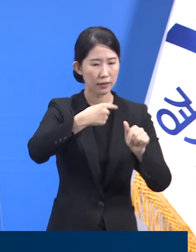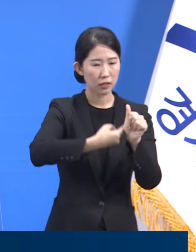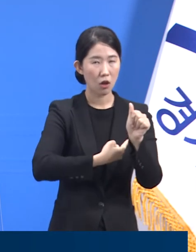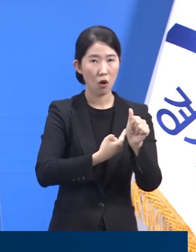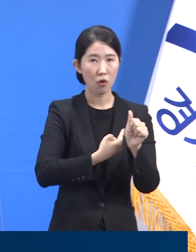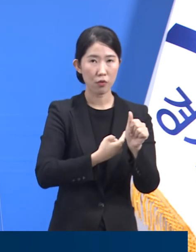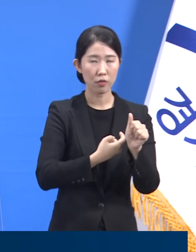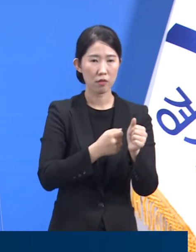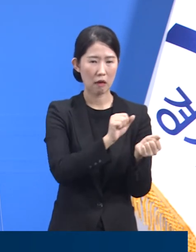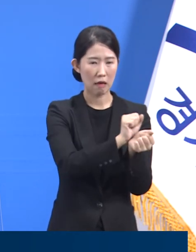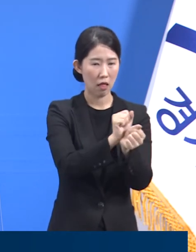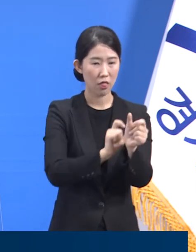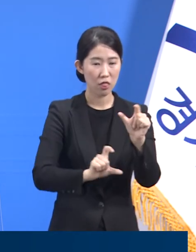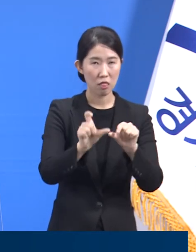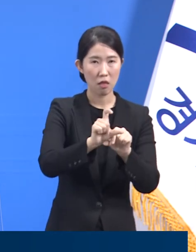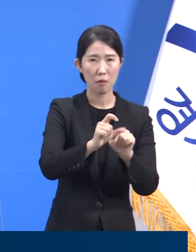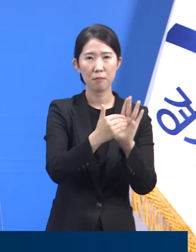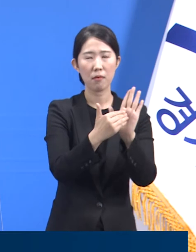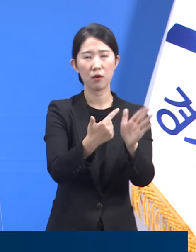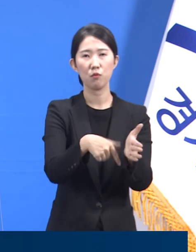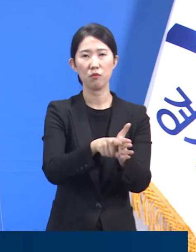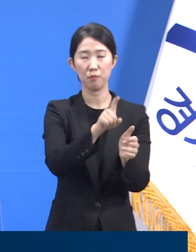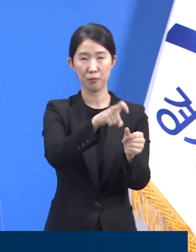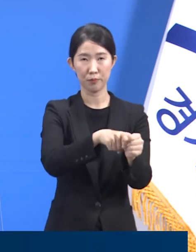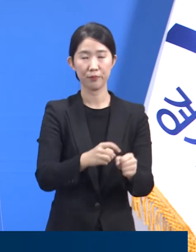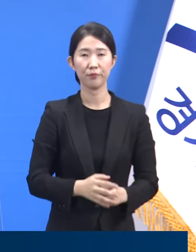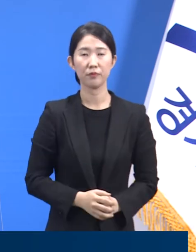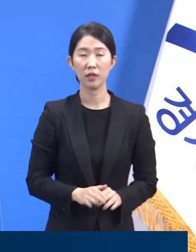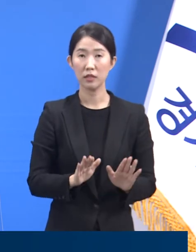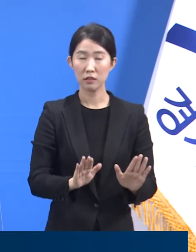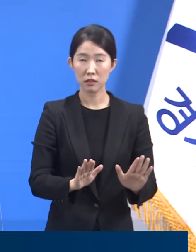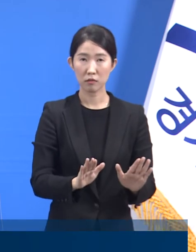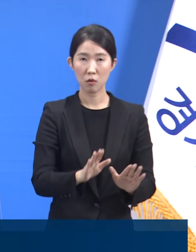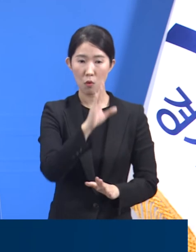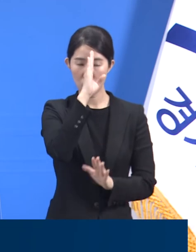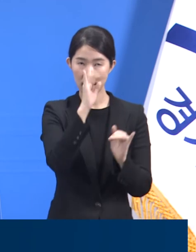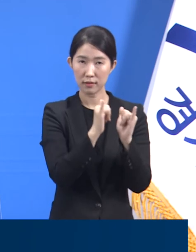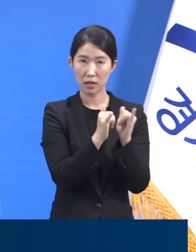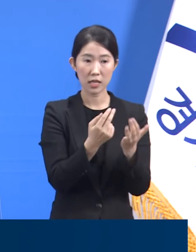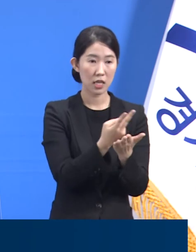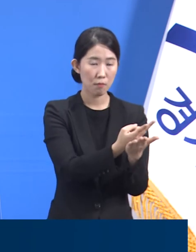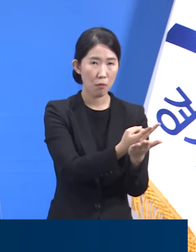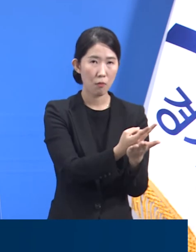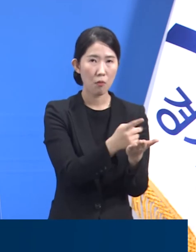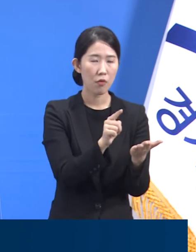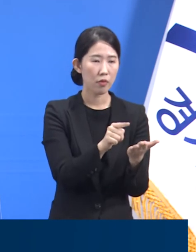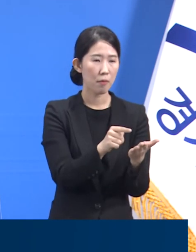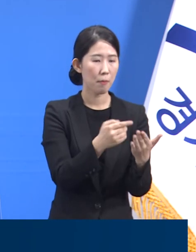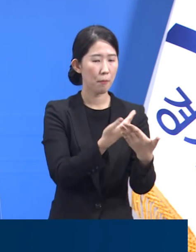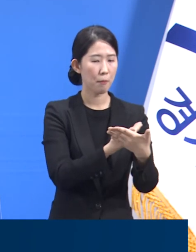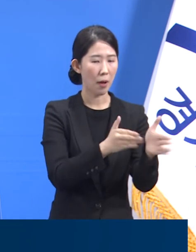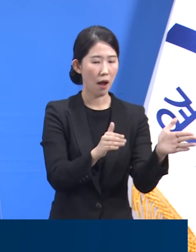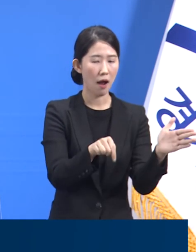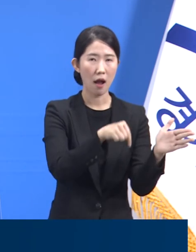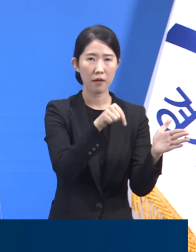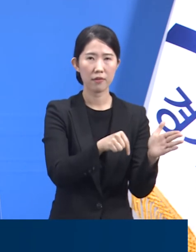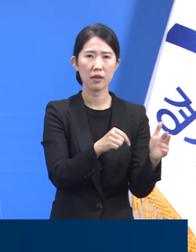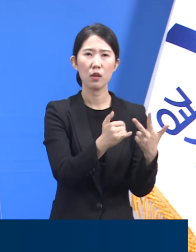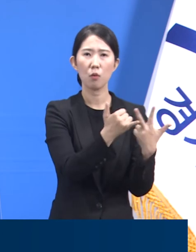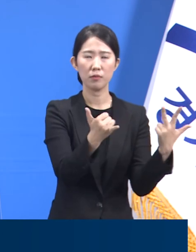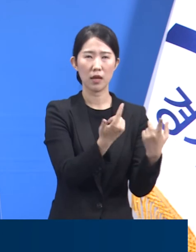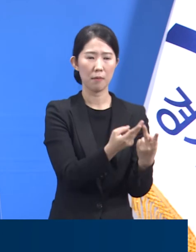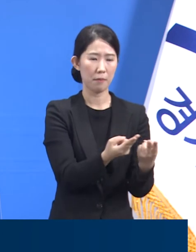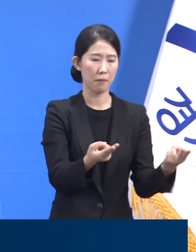환자가 이용했던 병실은 환자 7명이 입원 중인 다인실이었고 2명의 간병인이 상시 체류하면서